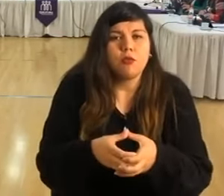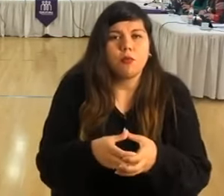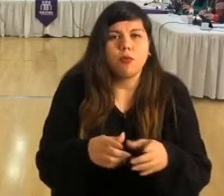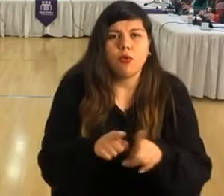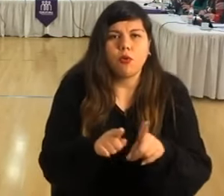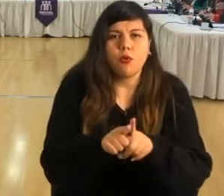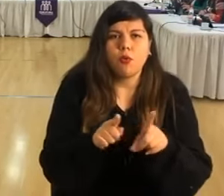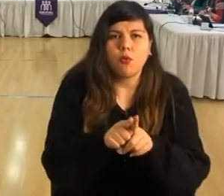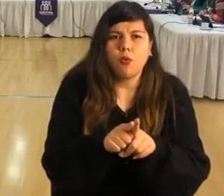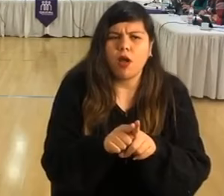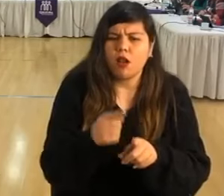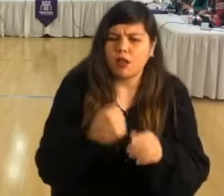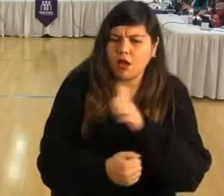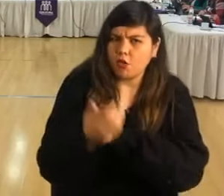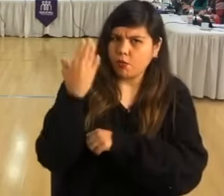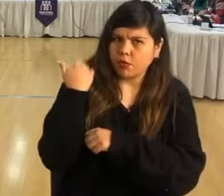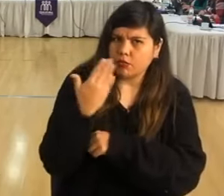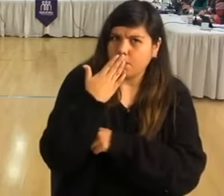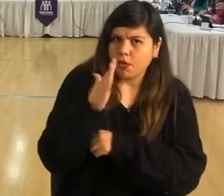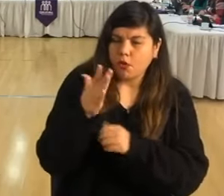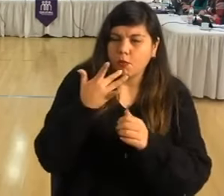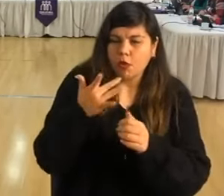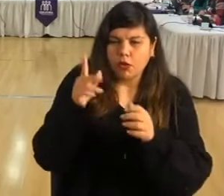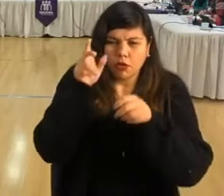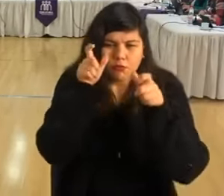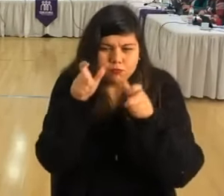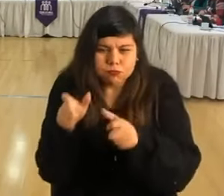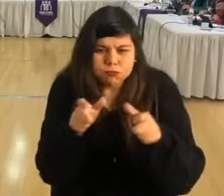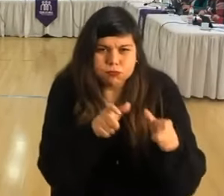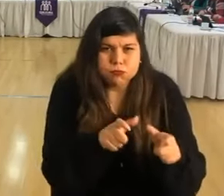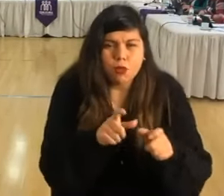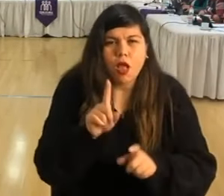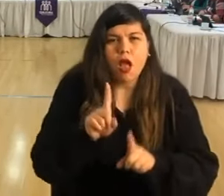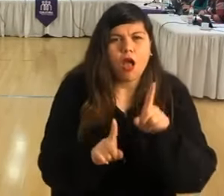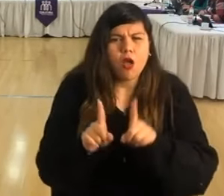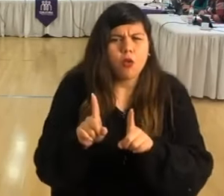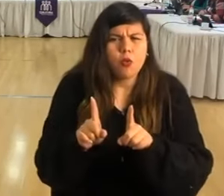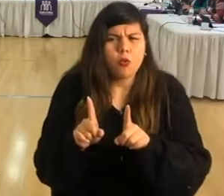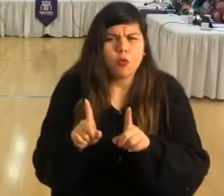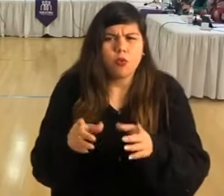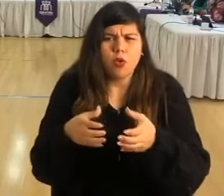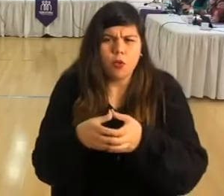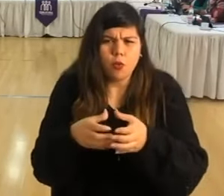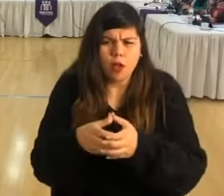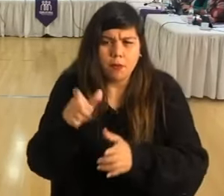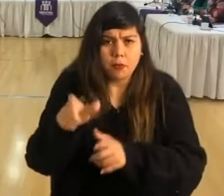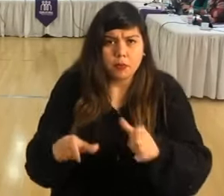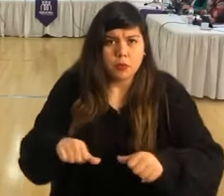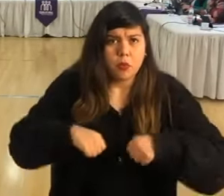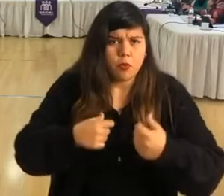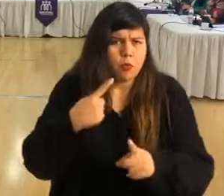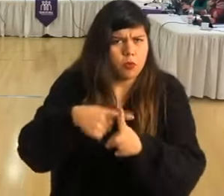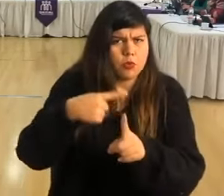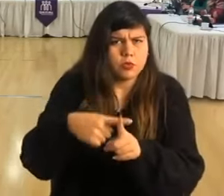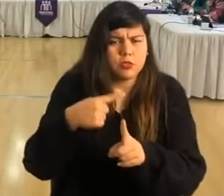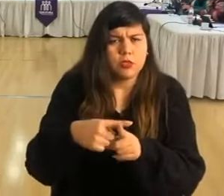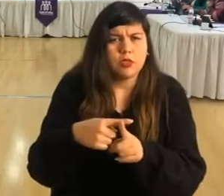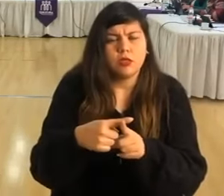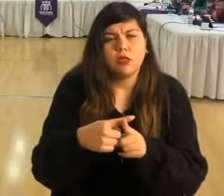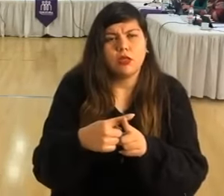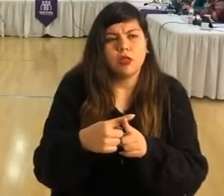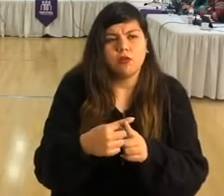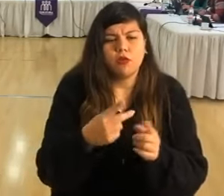más robustecido que el año pasado porque va a estar a cargo de inspección, a cargo de una mujer joven también, que es positivo, que